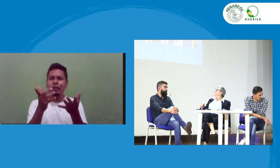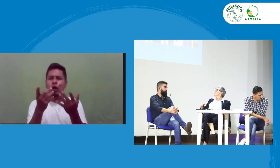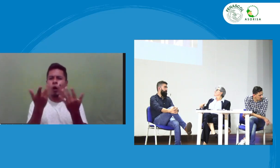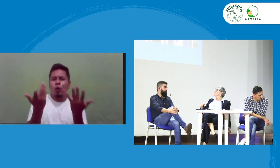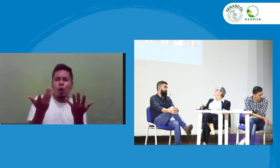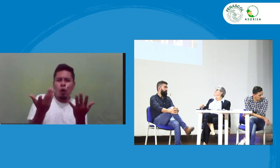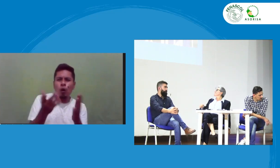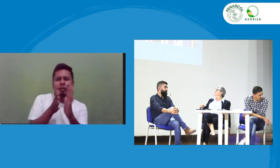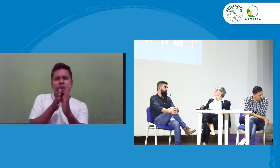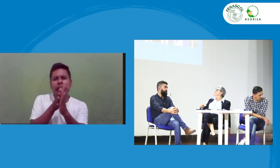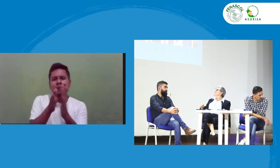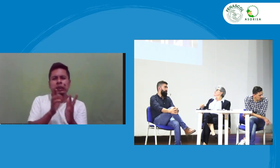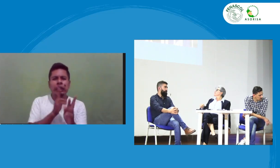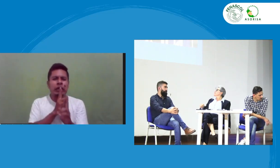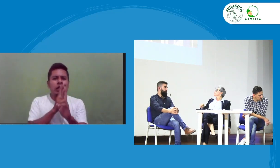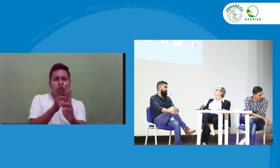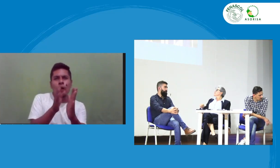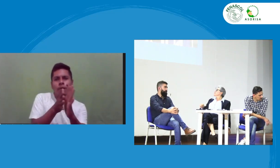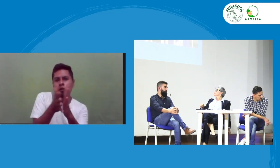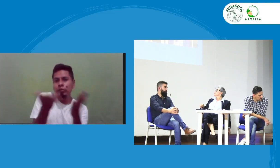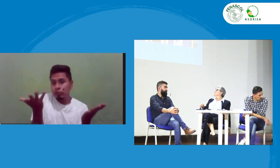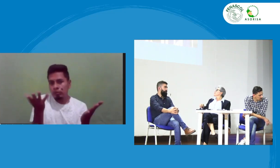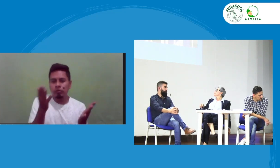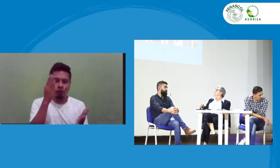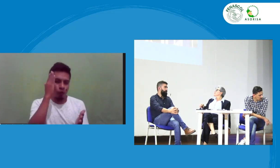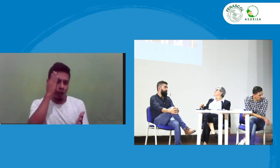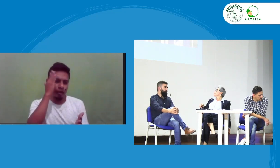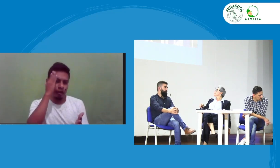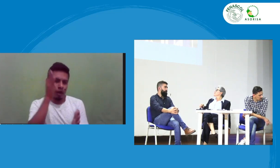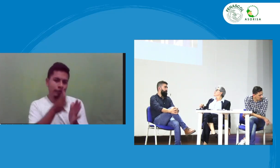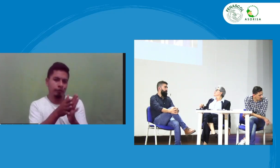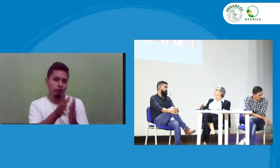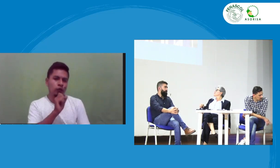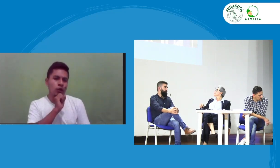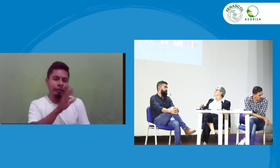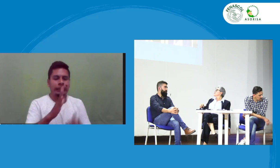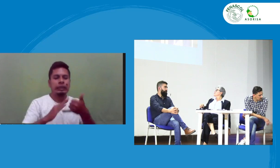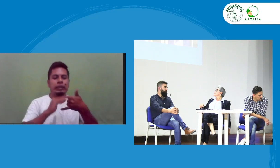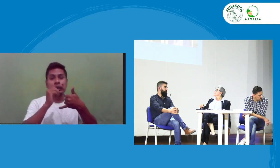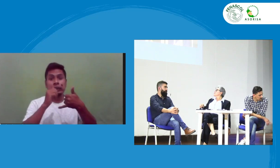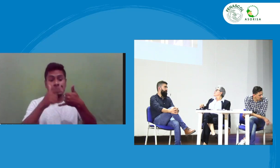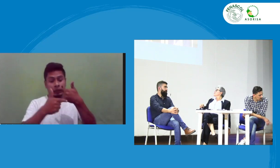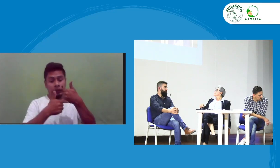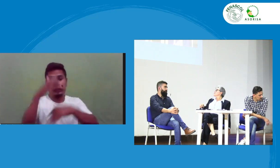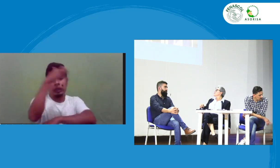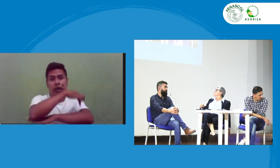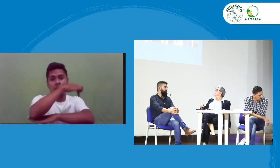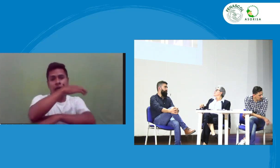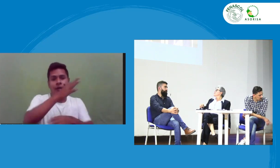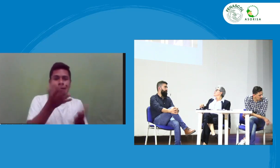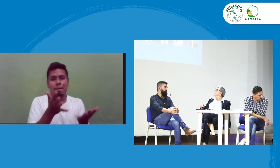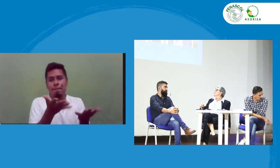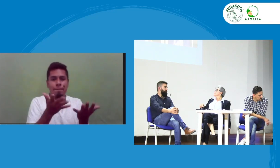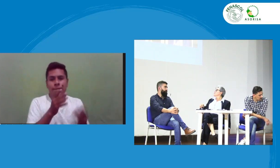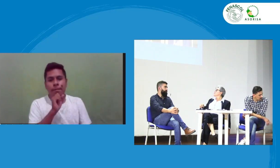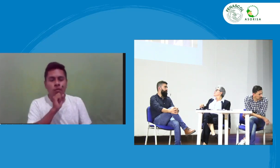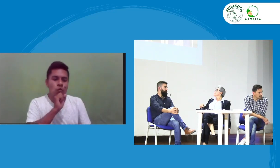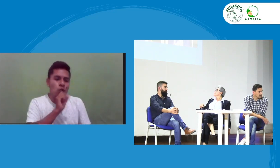apoyar y FENASCOL también cómo puede hacerlo pues para dar respuesta quisiera saberlo pues esa es mi pregunta porque aquí en